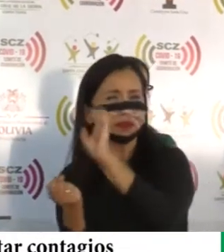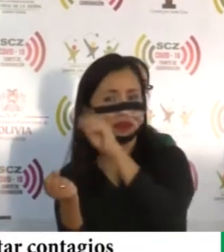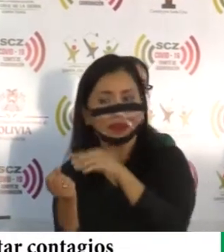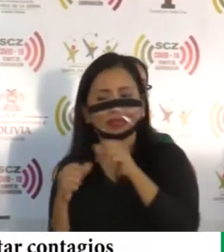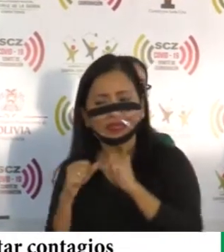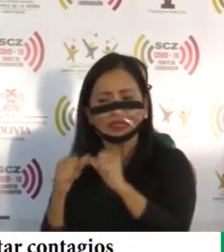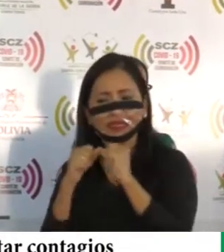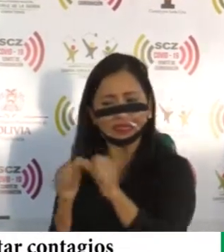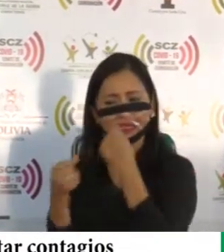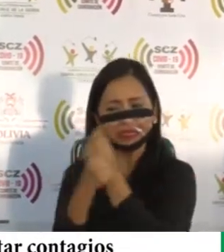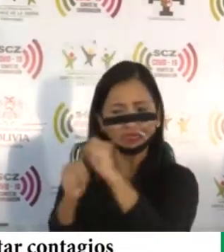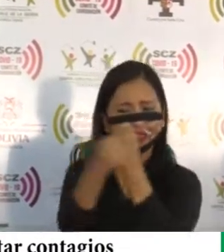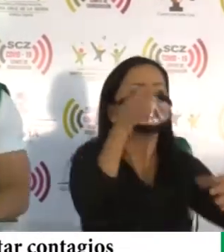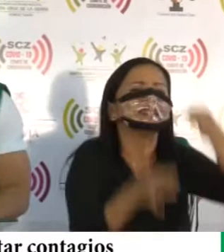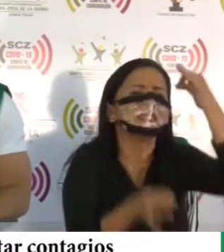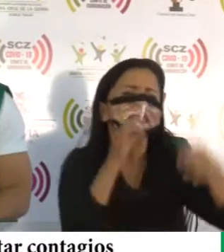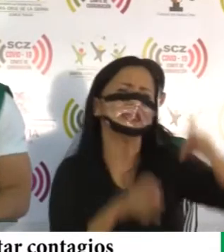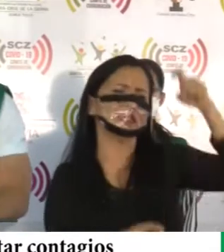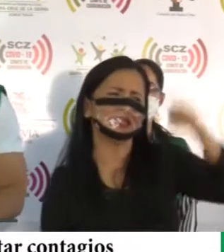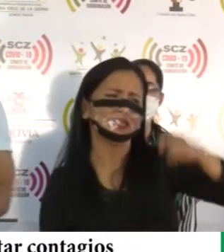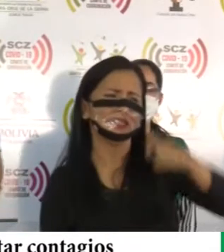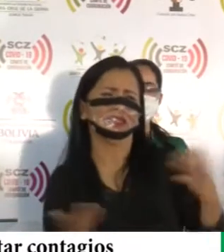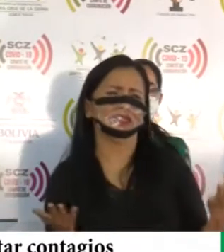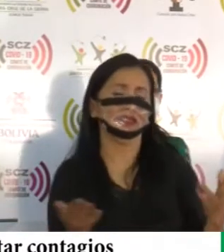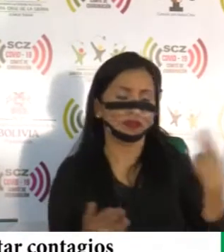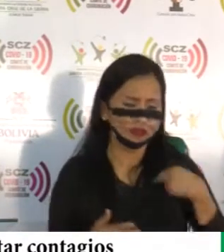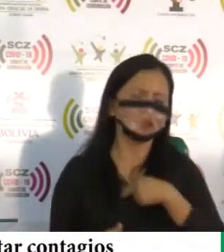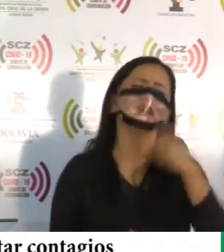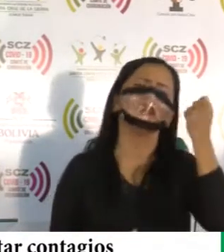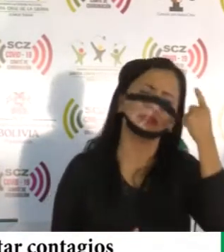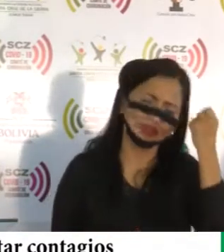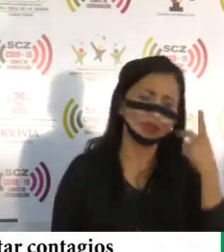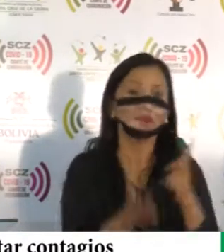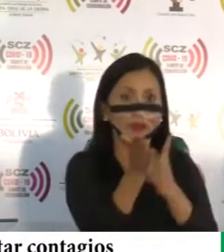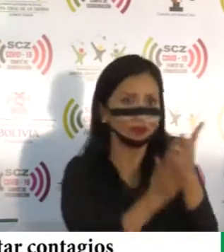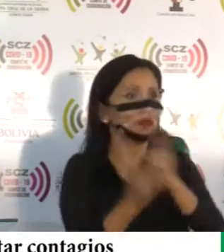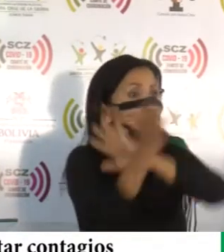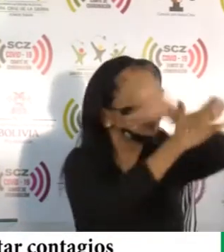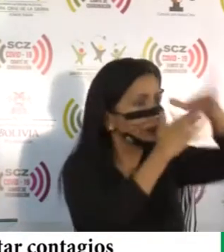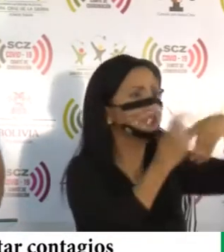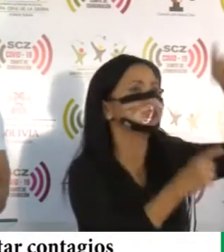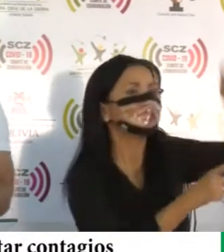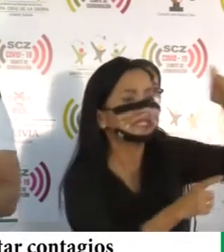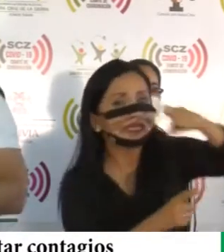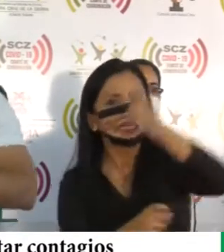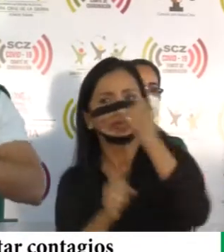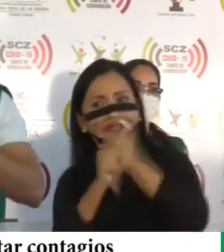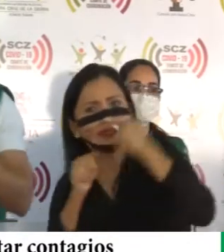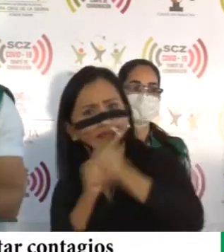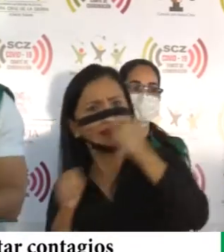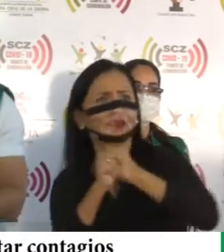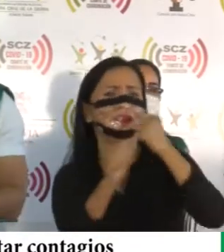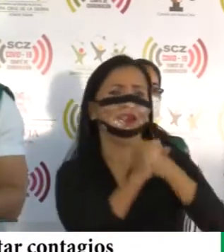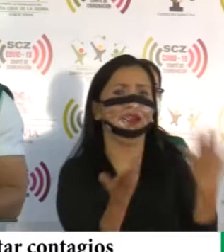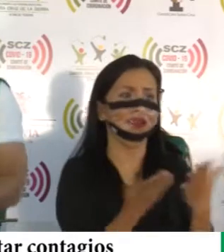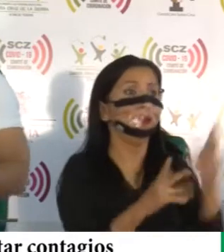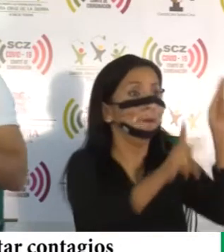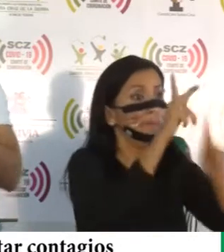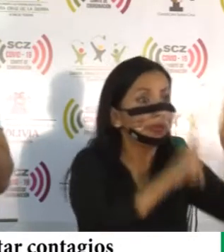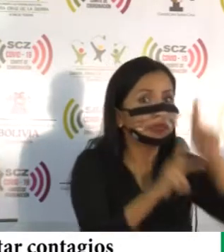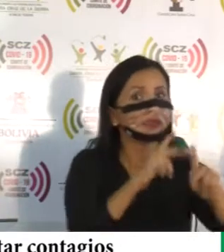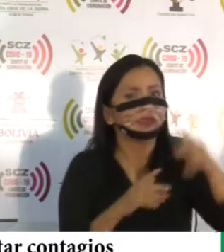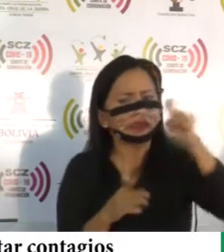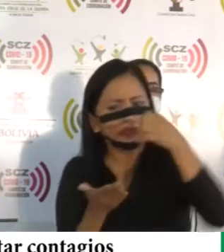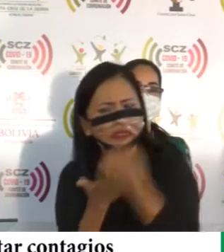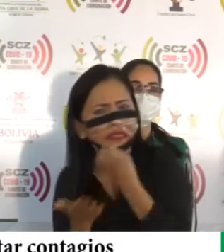sigan su mando recuperado. Entendemos que somos un pueblo trabajador, gente trabajadora, que